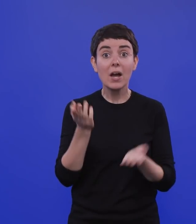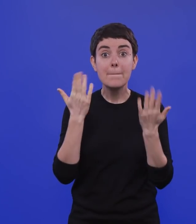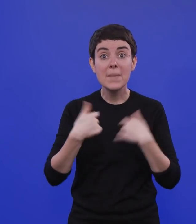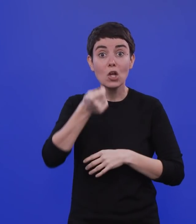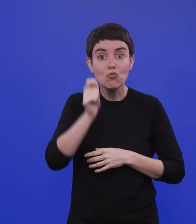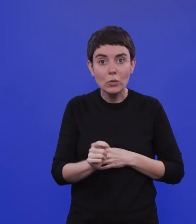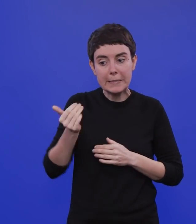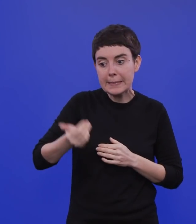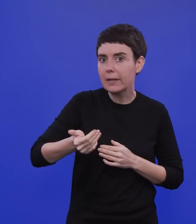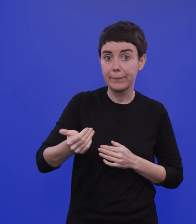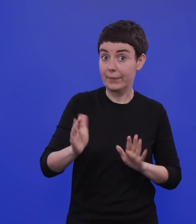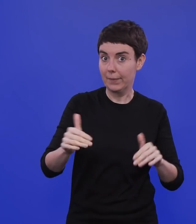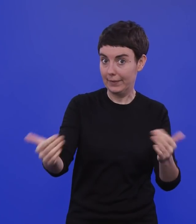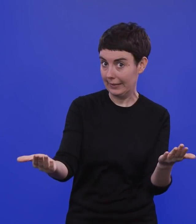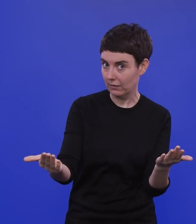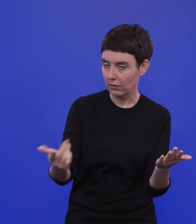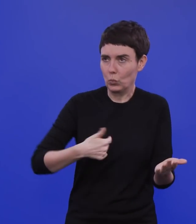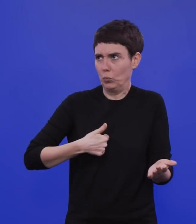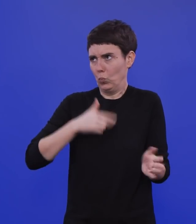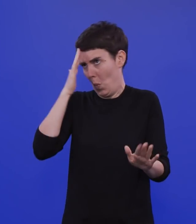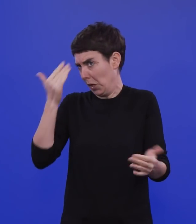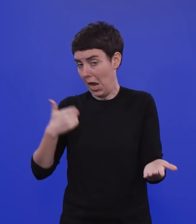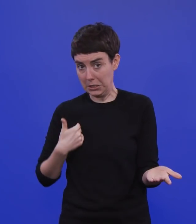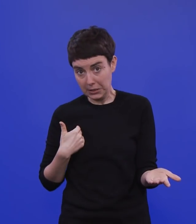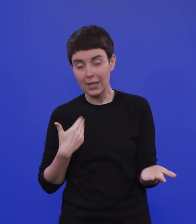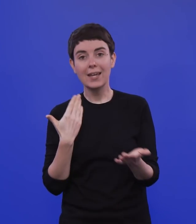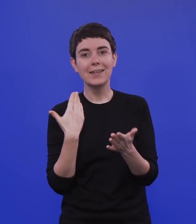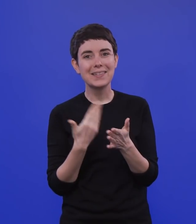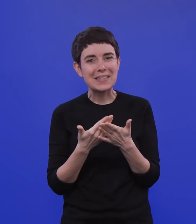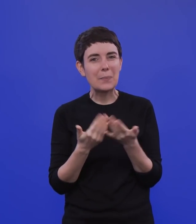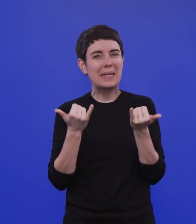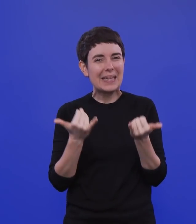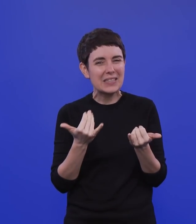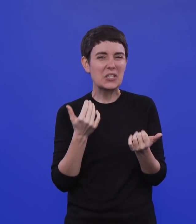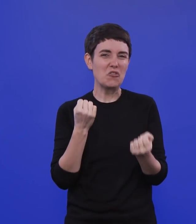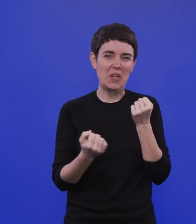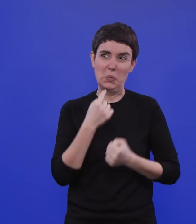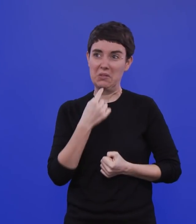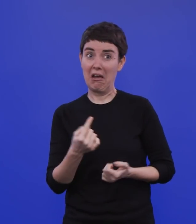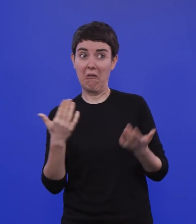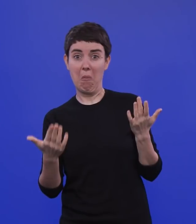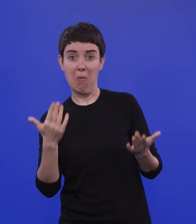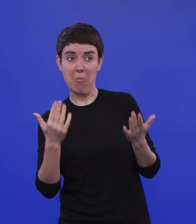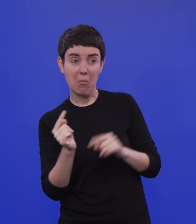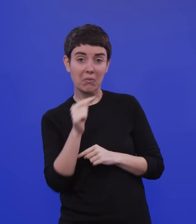dazugegeben, zumindest die ich kenne. Deswegen ist es jetzt relativ schwer, darüber zu spekulieren. Ich denke aber schon, dass